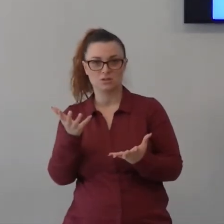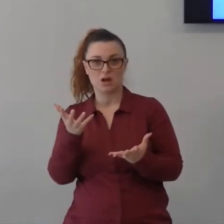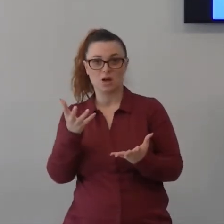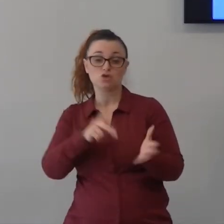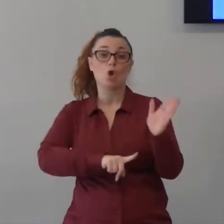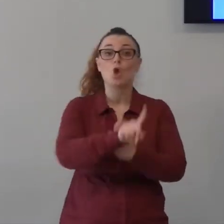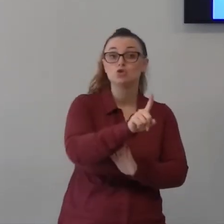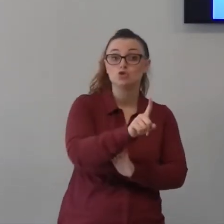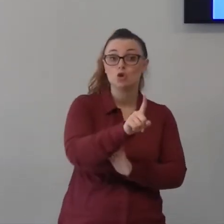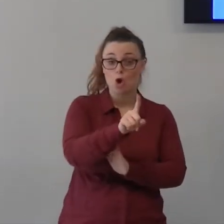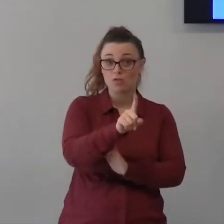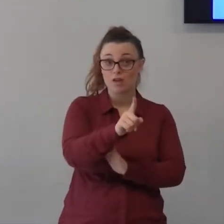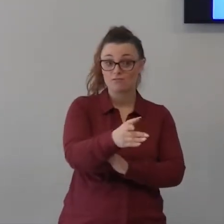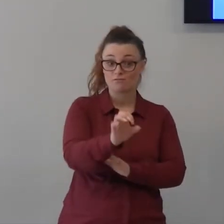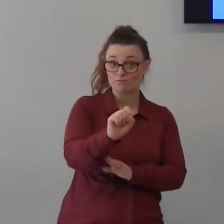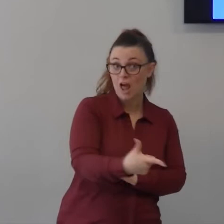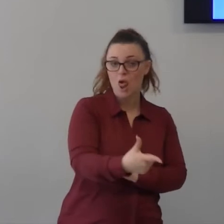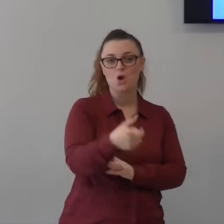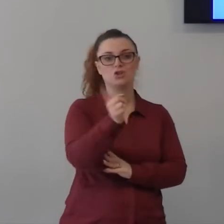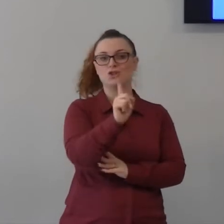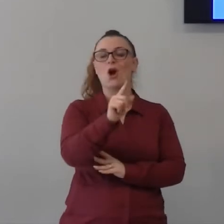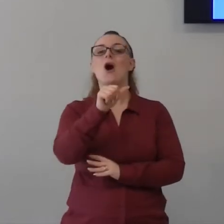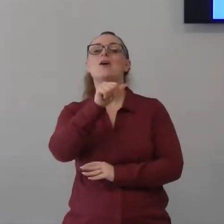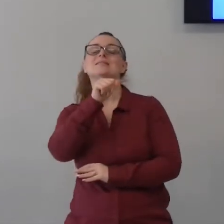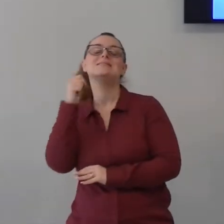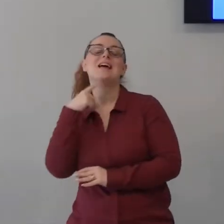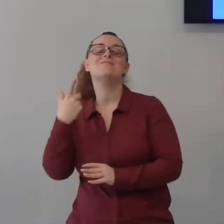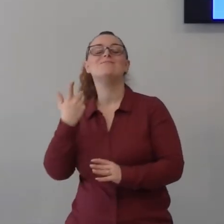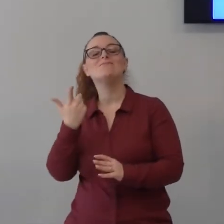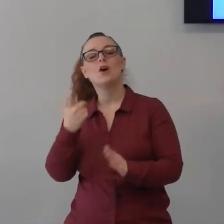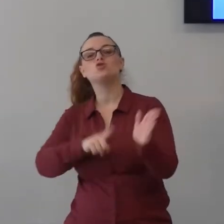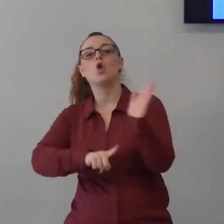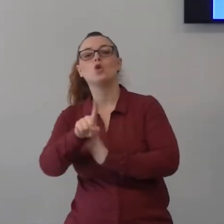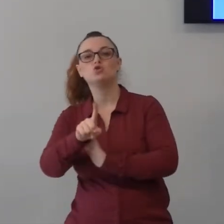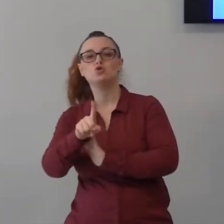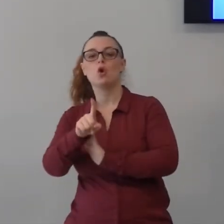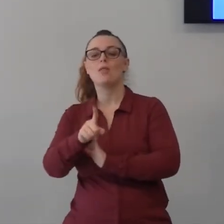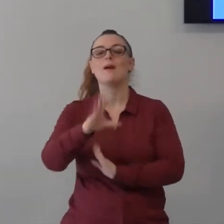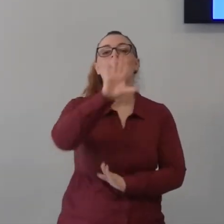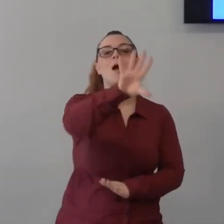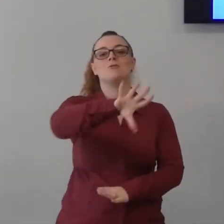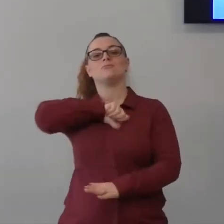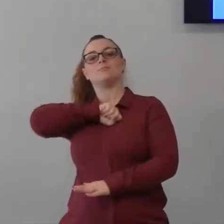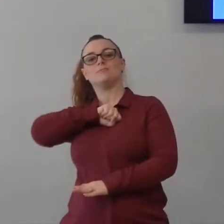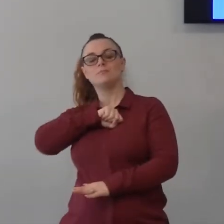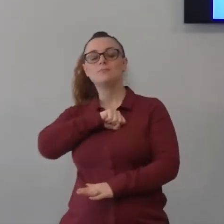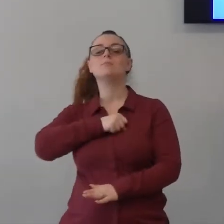Gesù ha fatto e che ha portato per tutta parte la tua vita fare quello che lui ha fatto